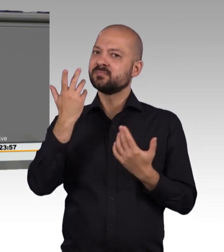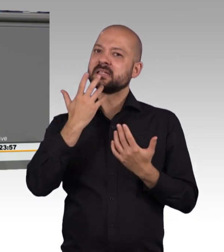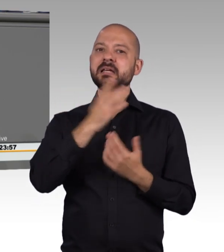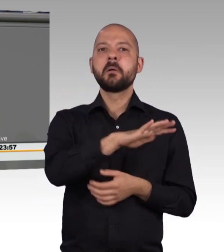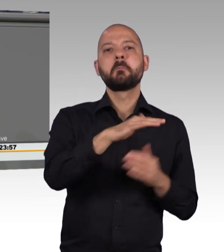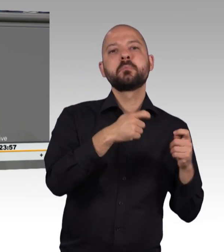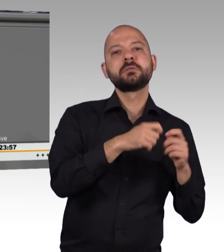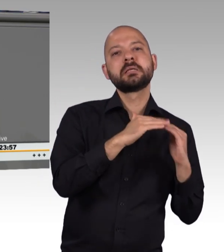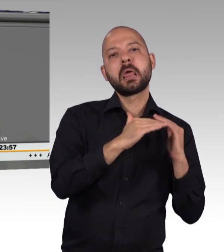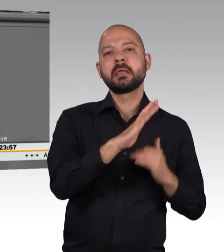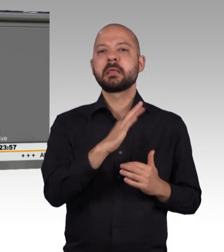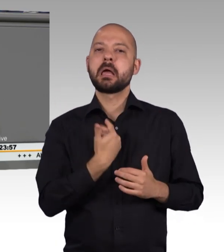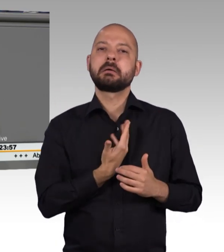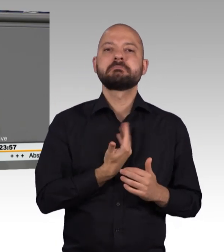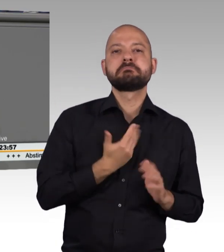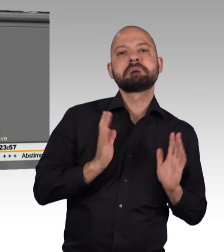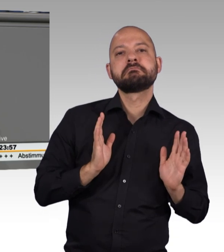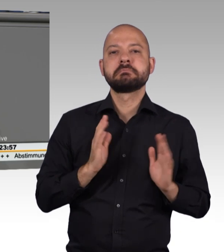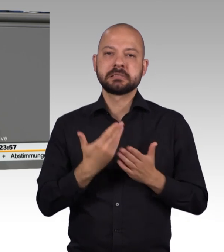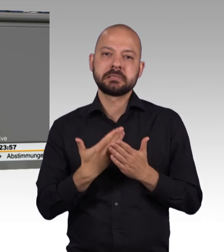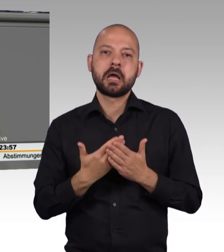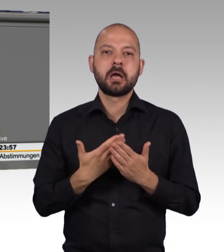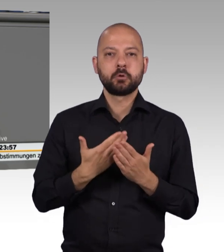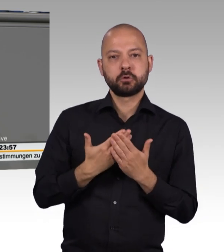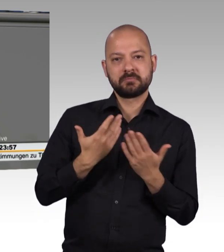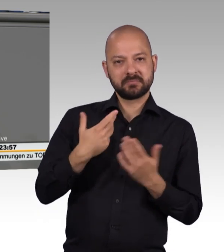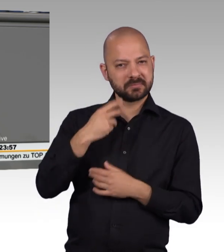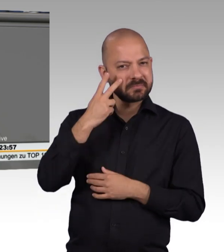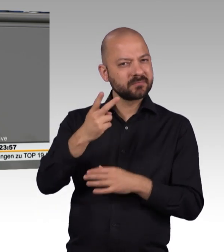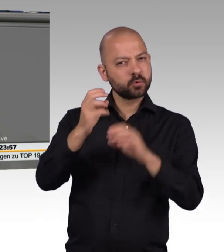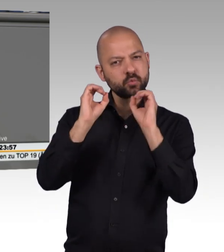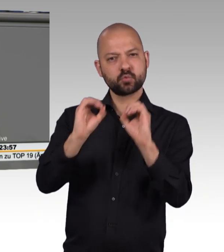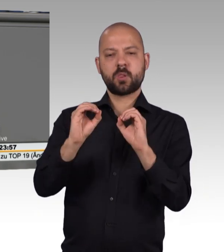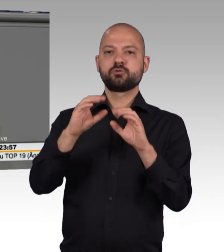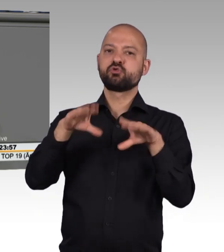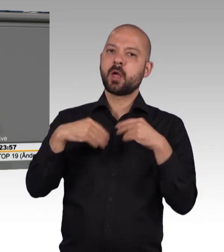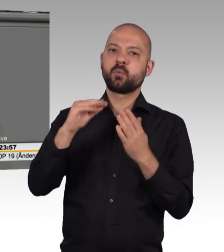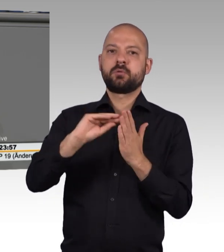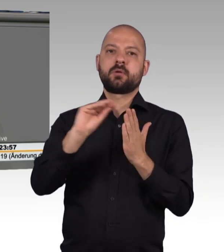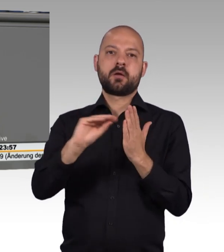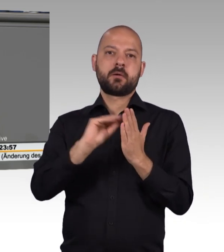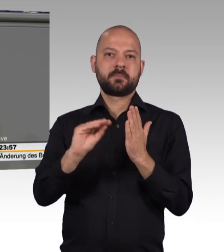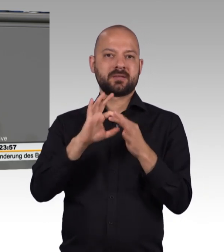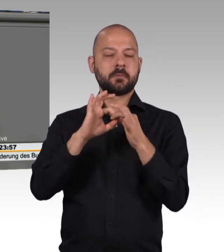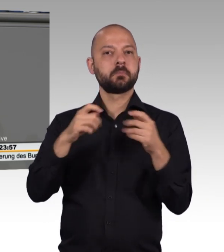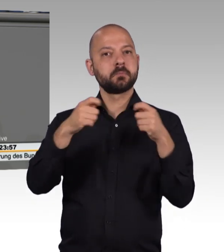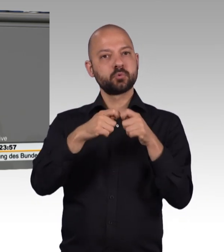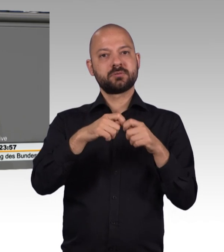wurden. Und keine einzige Stellungnahme vorgetragen wurde von einem Bundesland, die es auch gab, die gesagt haben, ja,